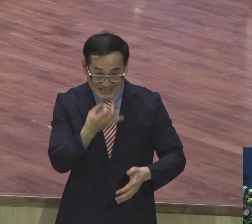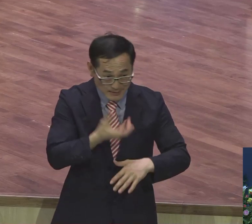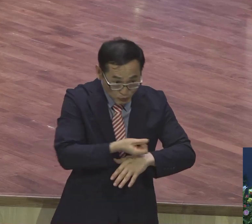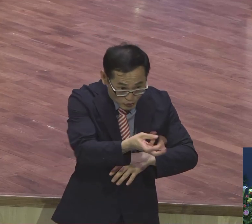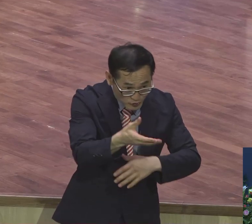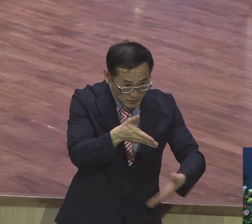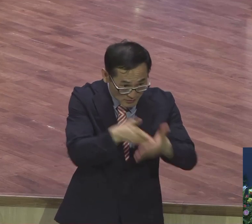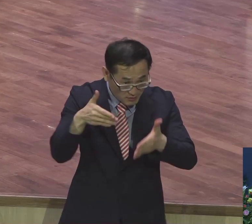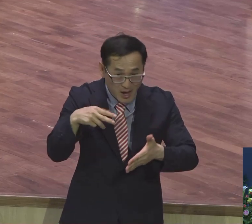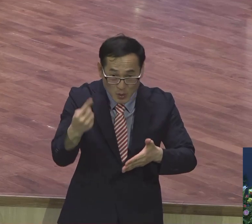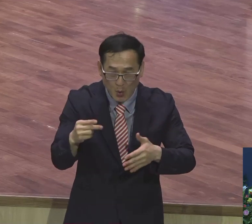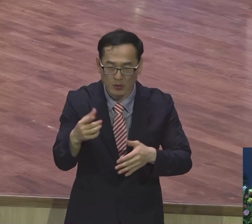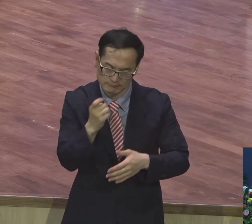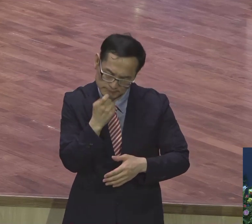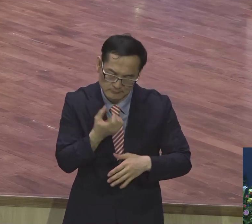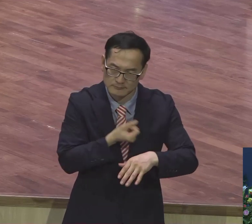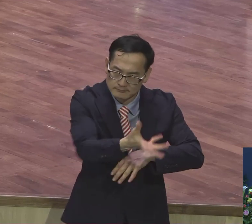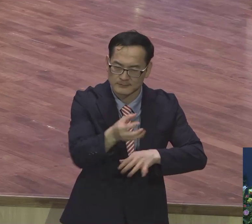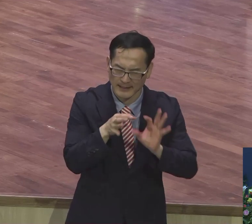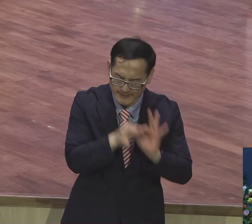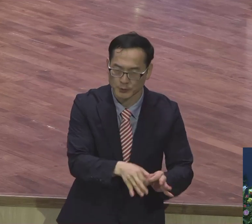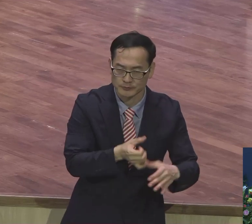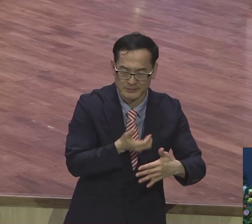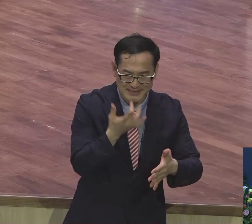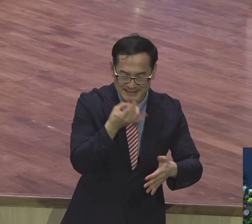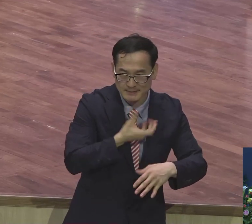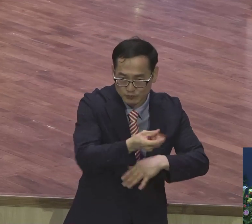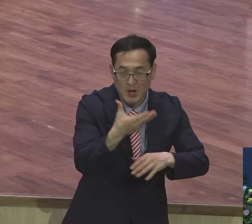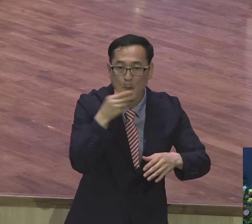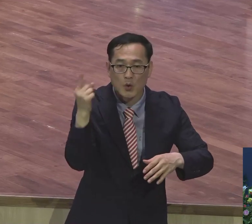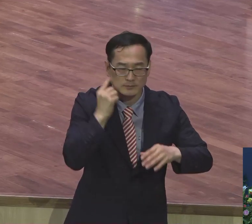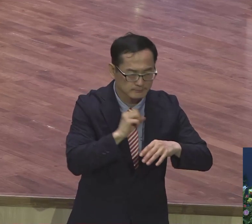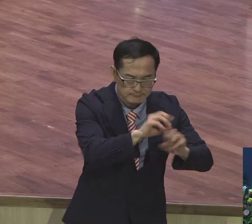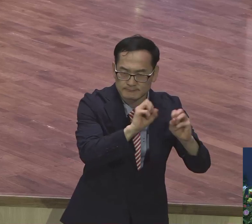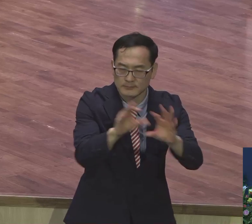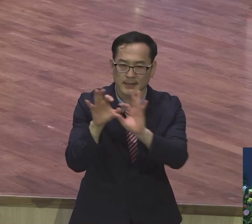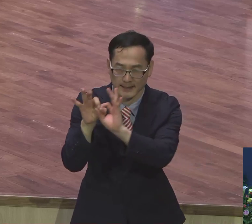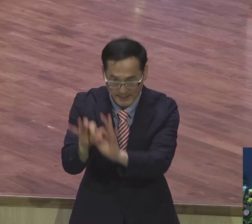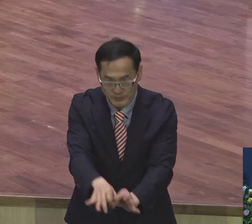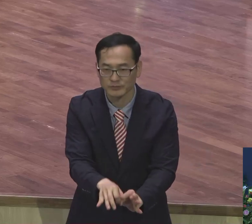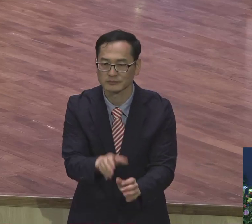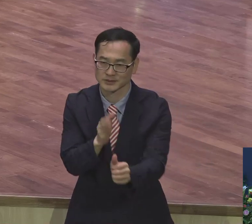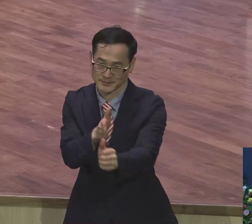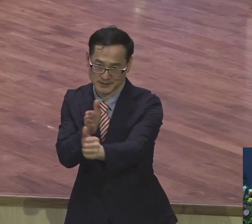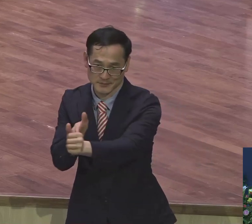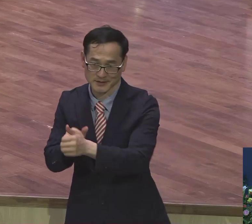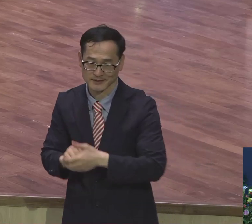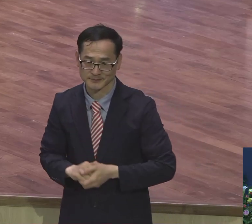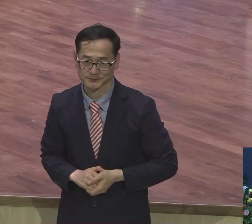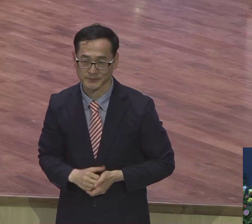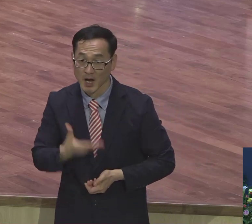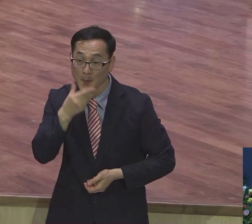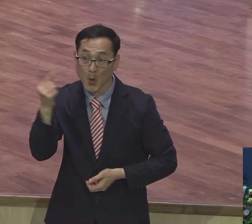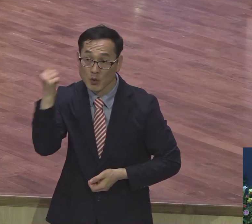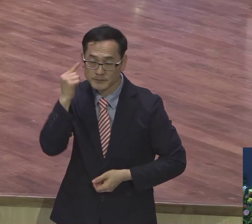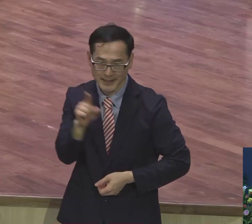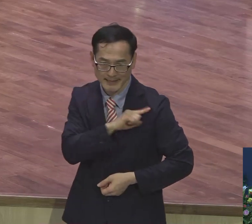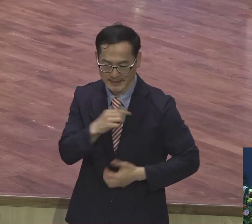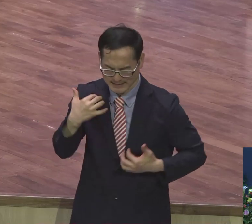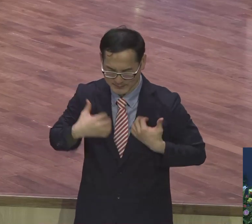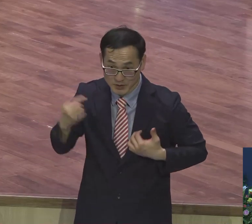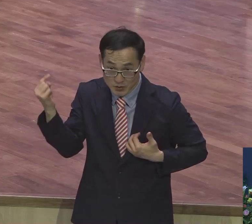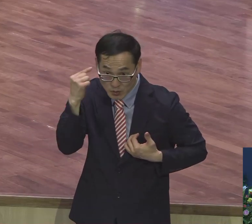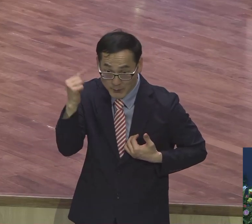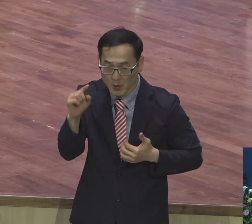뿌리시기 바랍니다. 분명히 열매를 맺을 때가 오게 되었습니다. 우리의 가장 기쁜 소식은 뭐뇨 예수